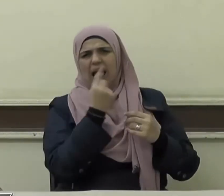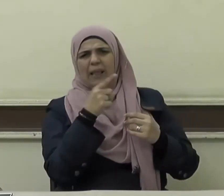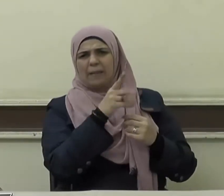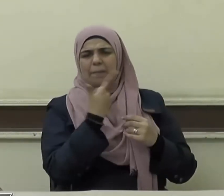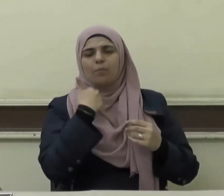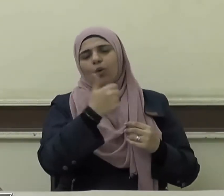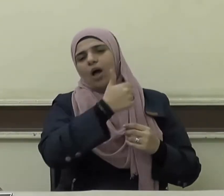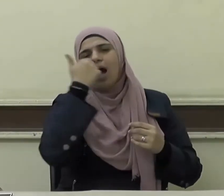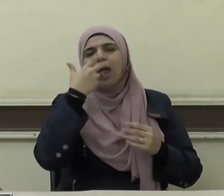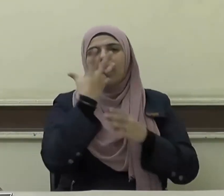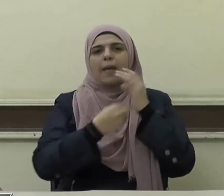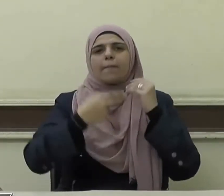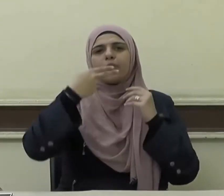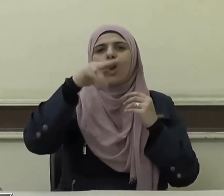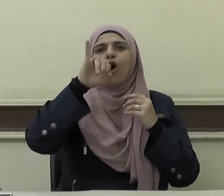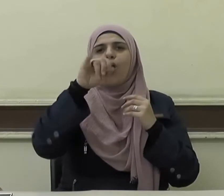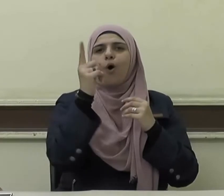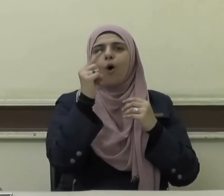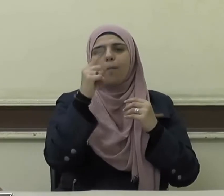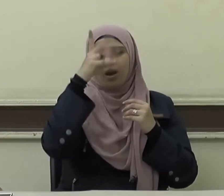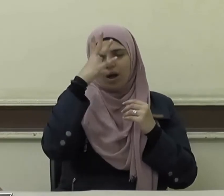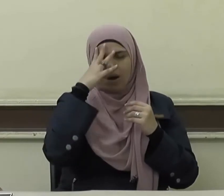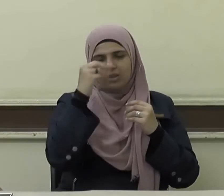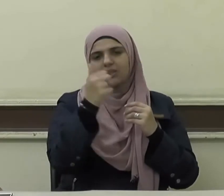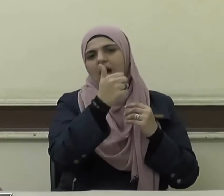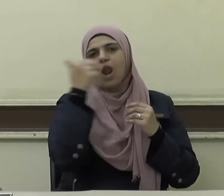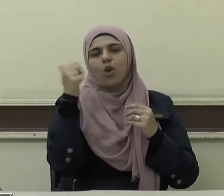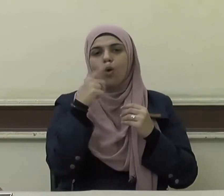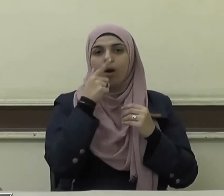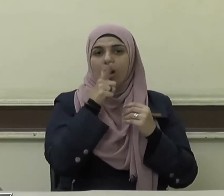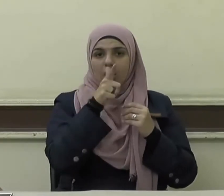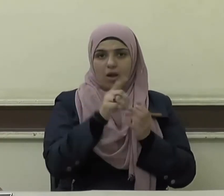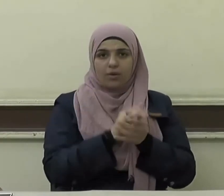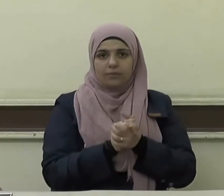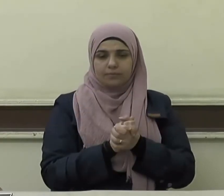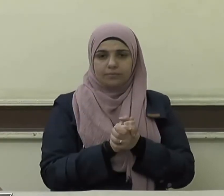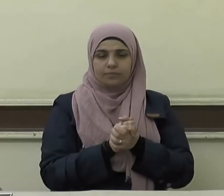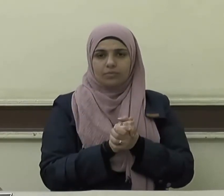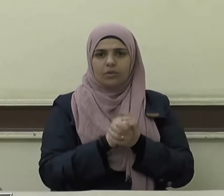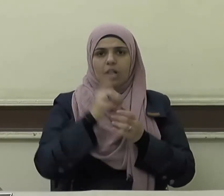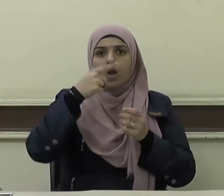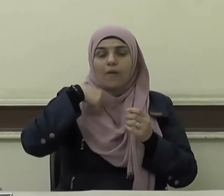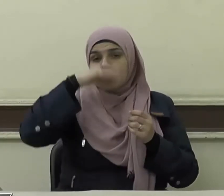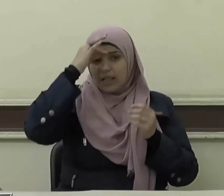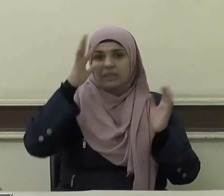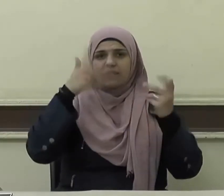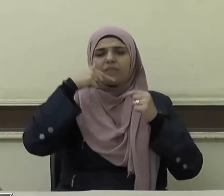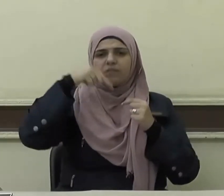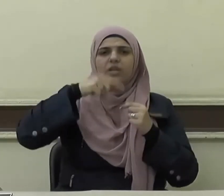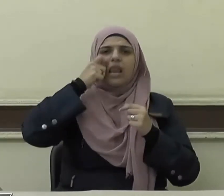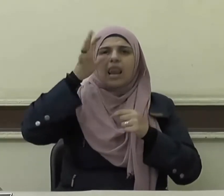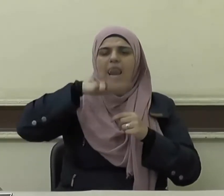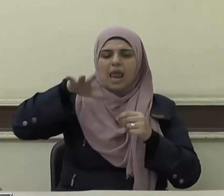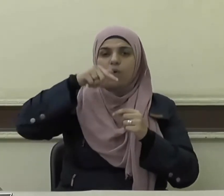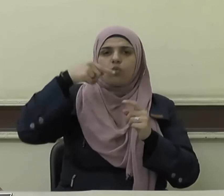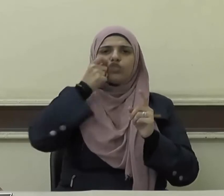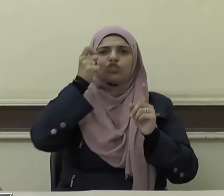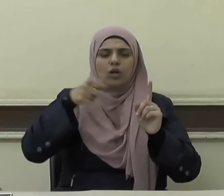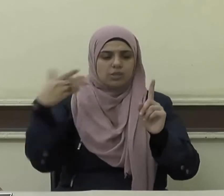فعن ابن عمر رضي الله عنهما قال تجشأ رجل عند النبي